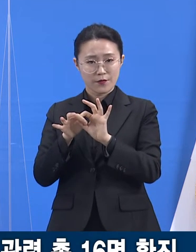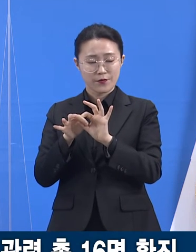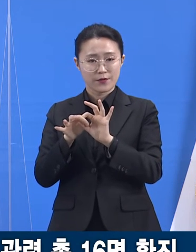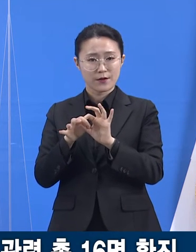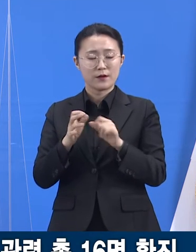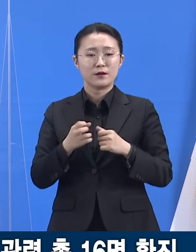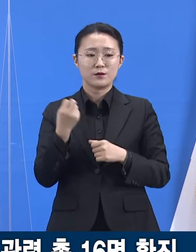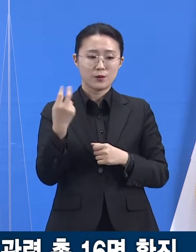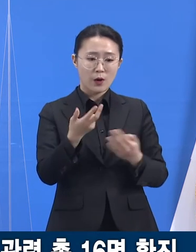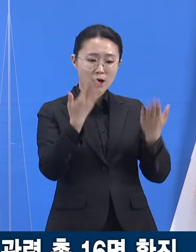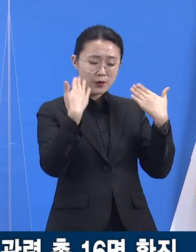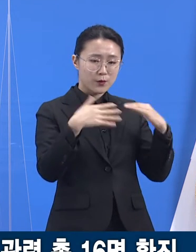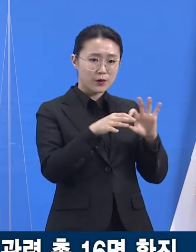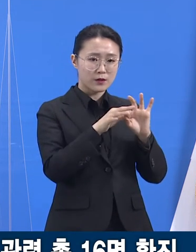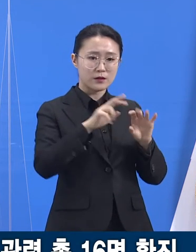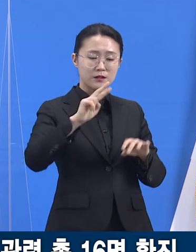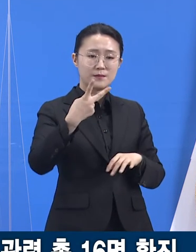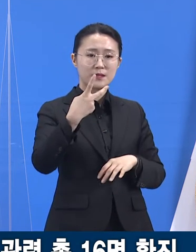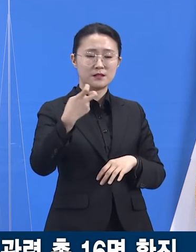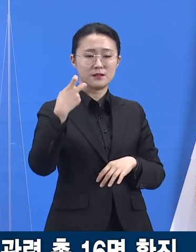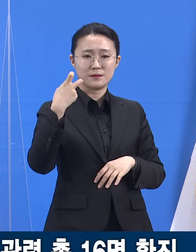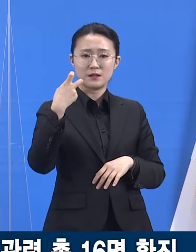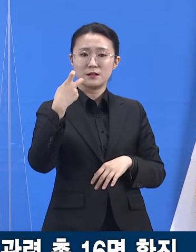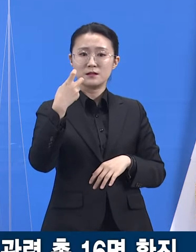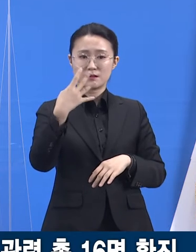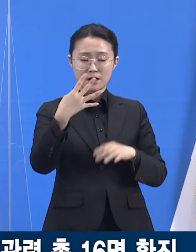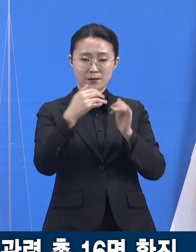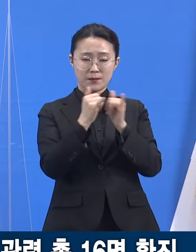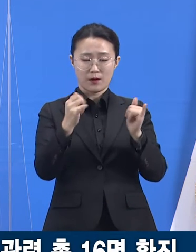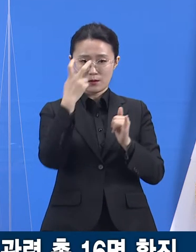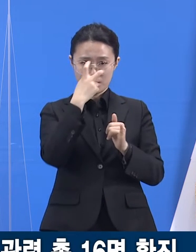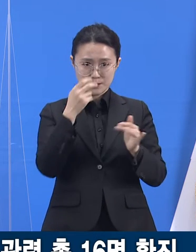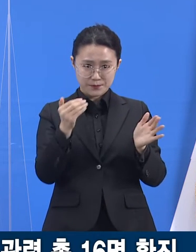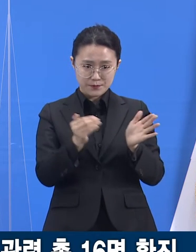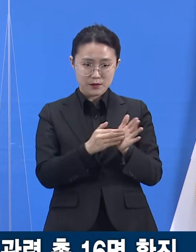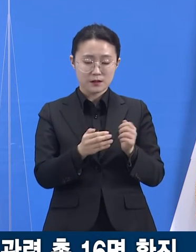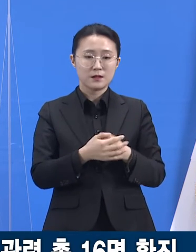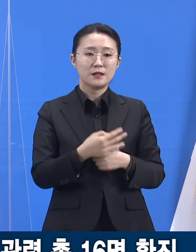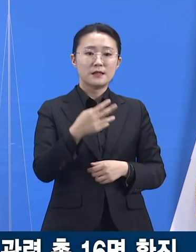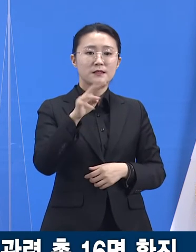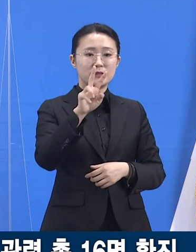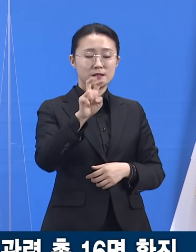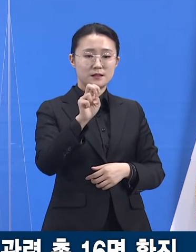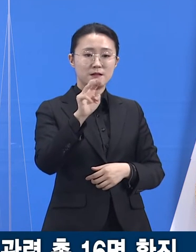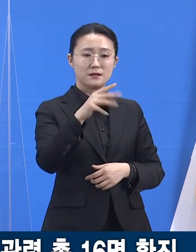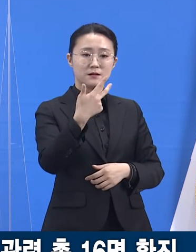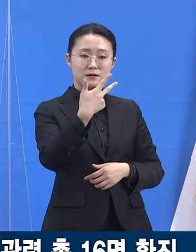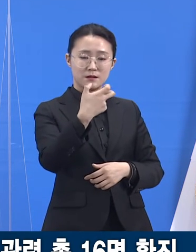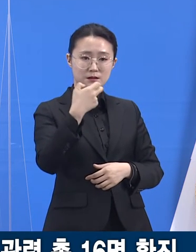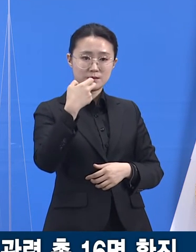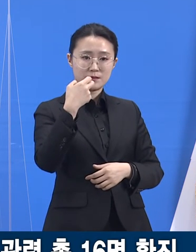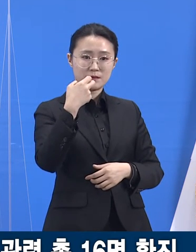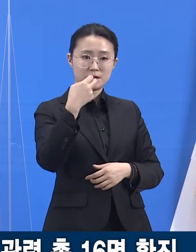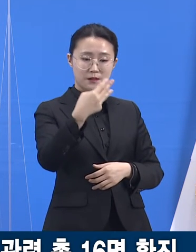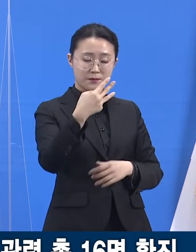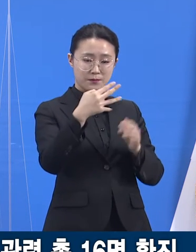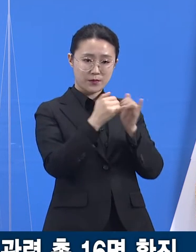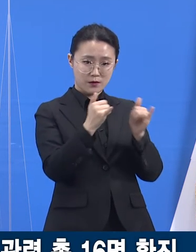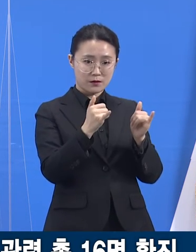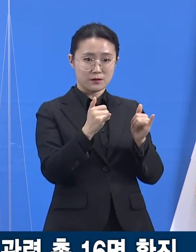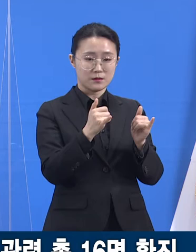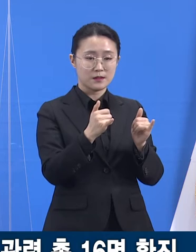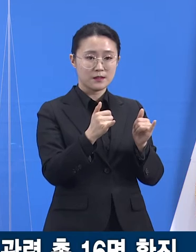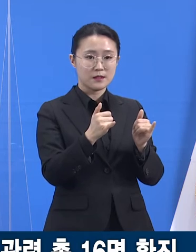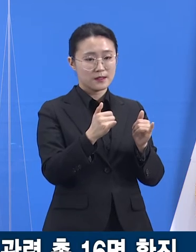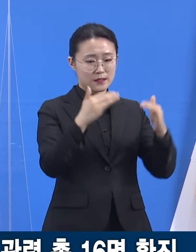완료했으며, 73명은 자가격리, 19명은 능동감시 조치했습니다. 해당